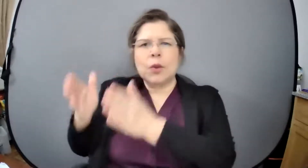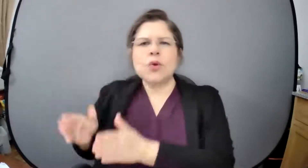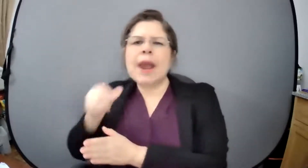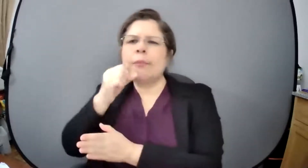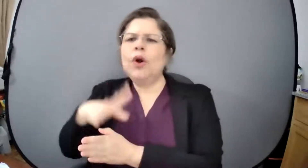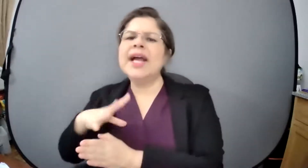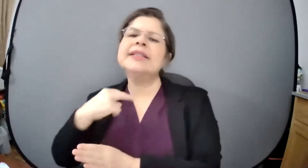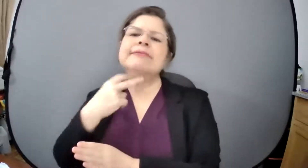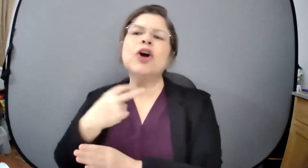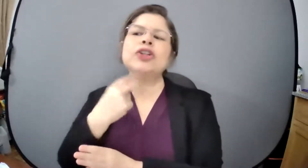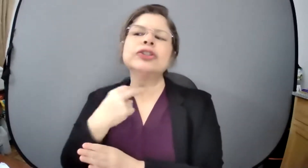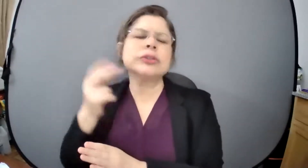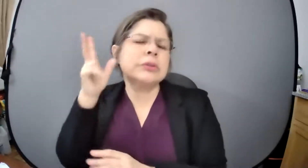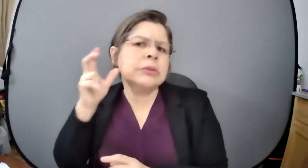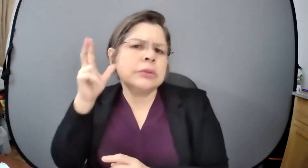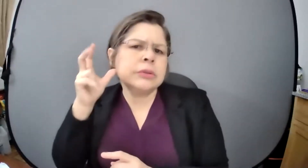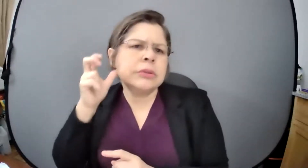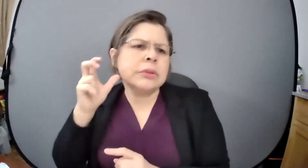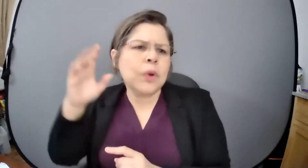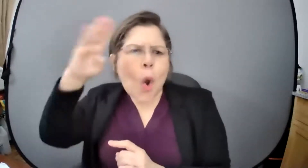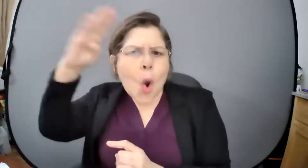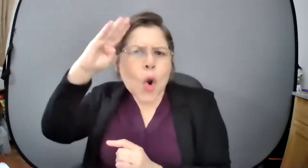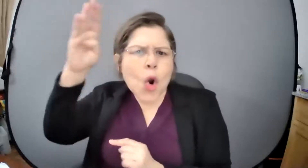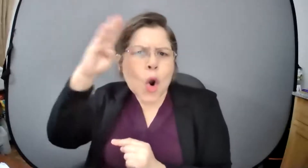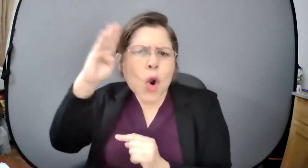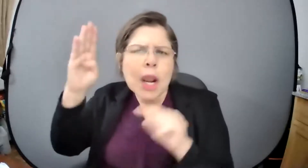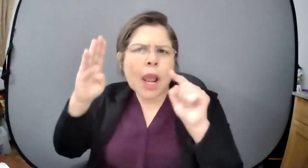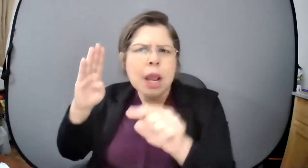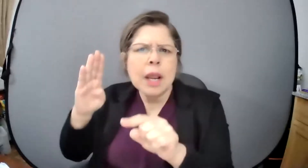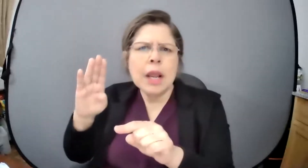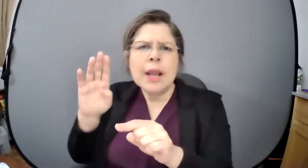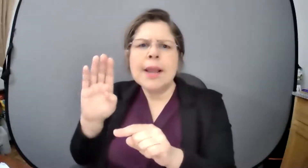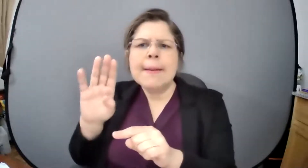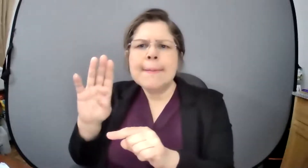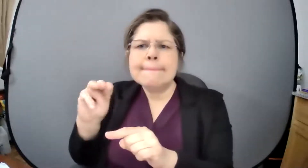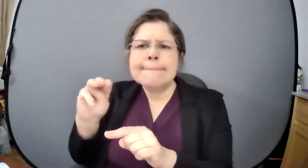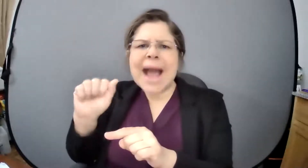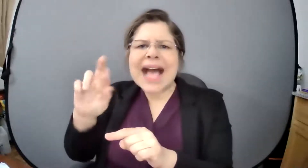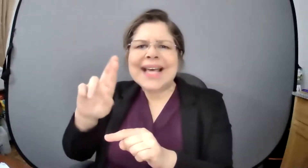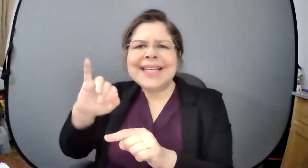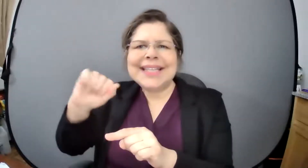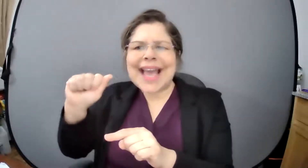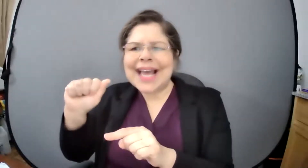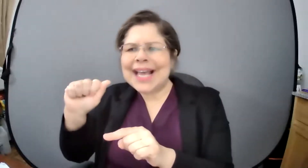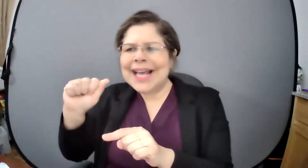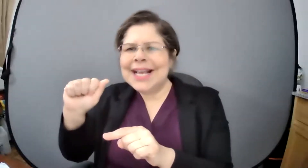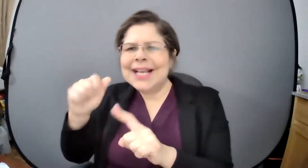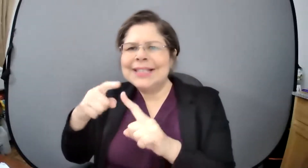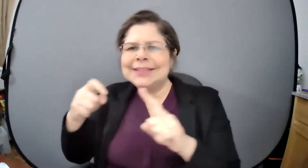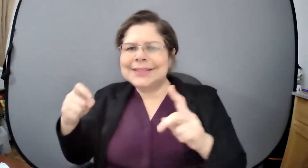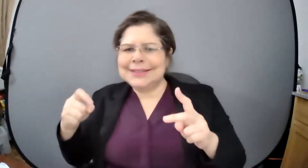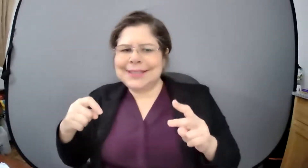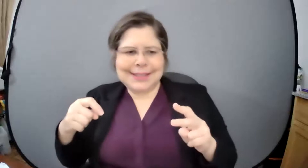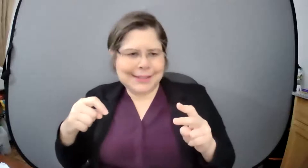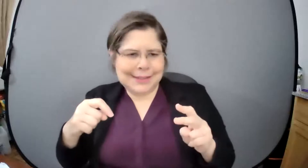sí la escuchamos María María correcto de Santa Isabel muy bien gracias al